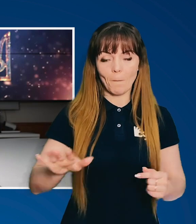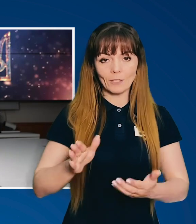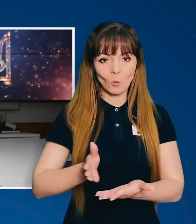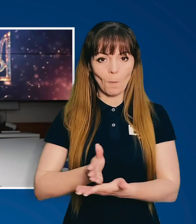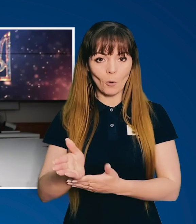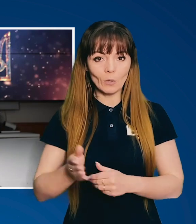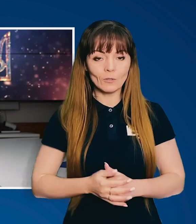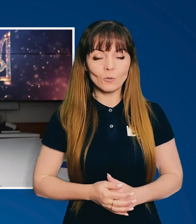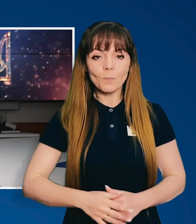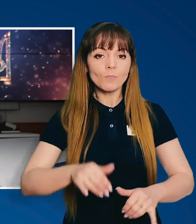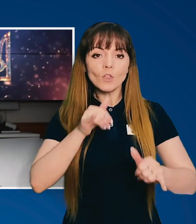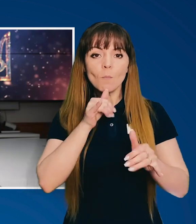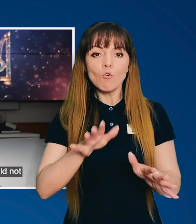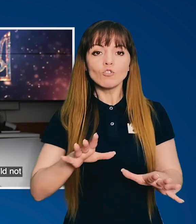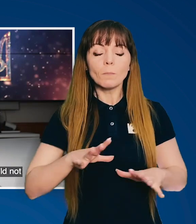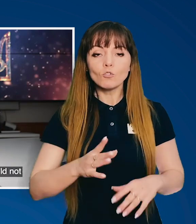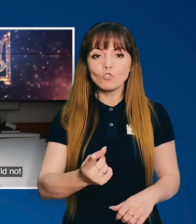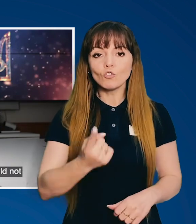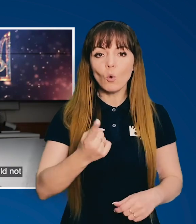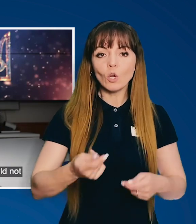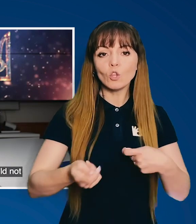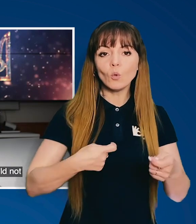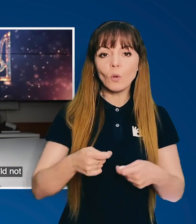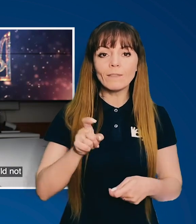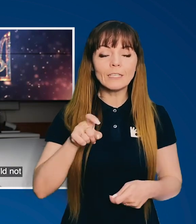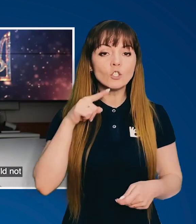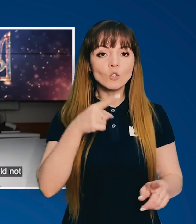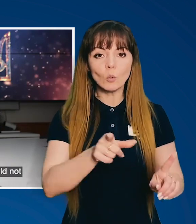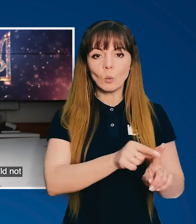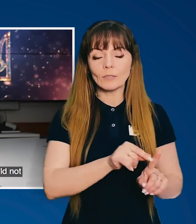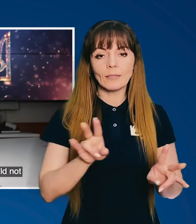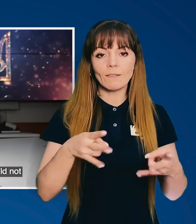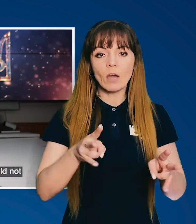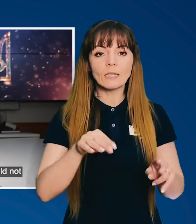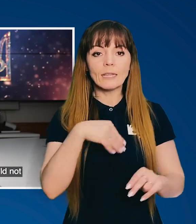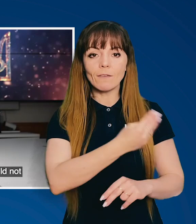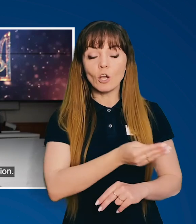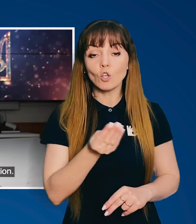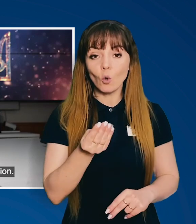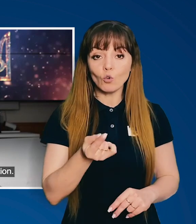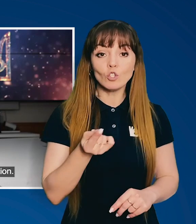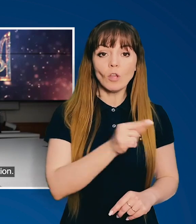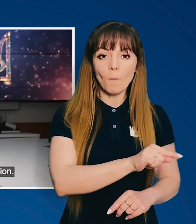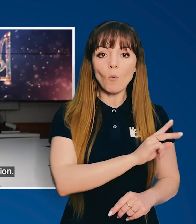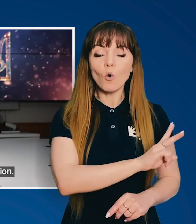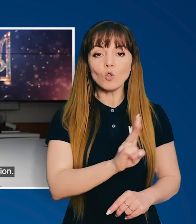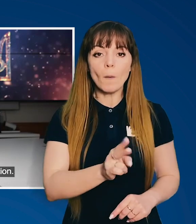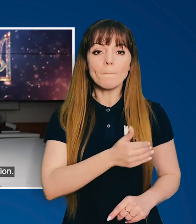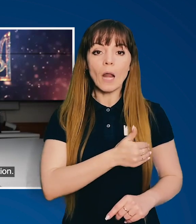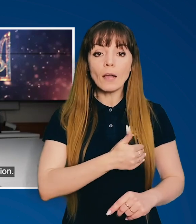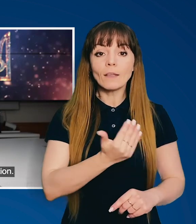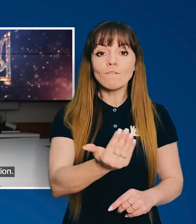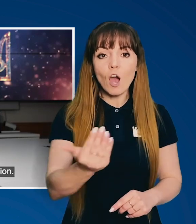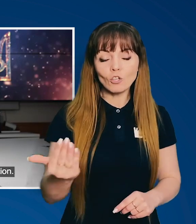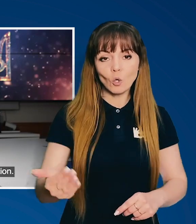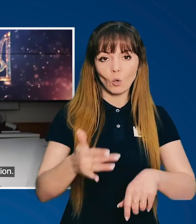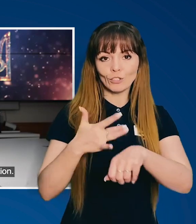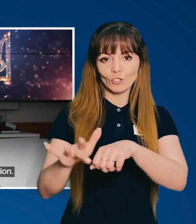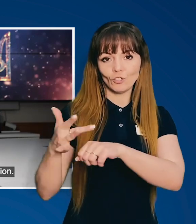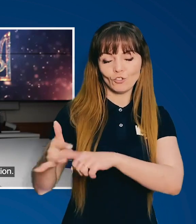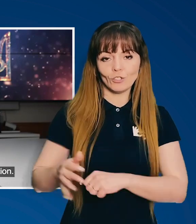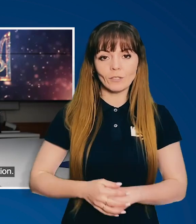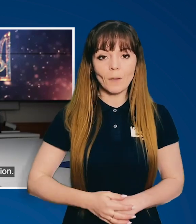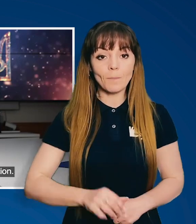антиєвропейську політику. Не може бути жодної торгівлі з Росією, не варто давати гроші тому, хто прагне